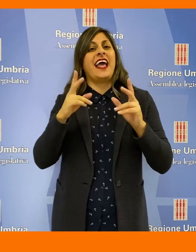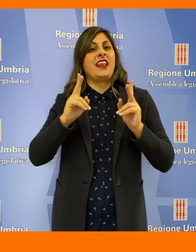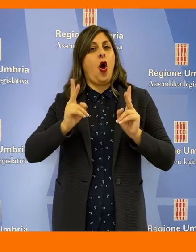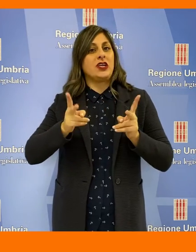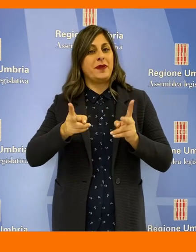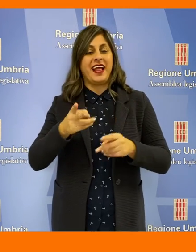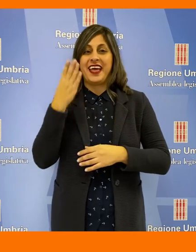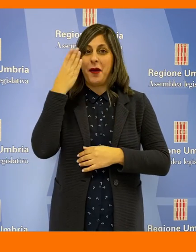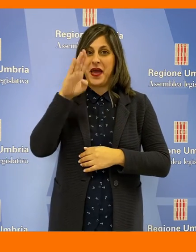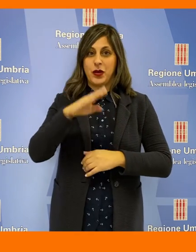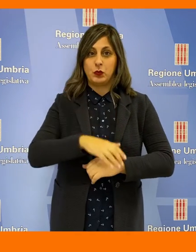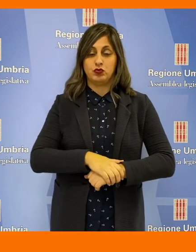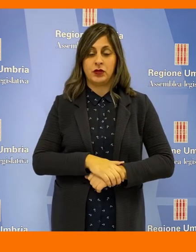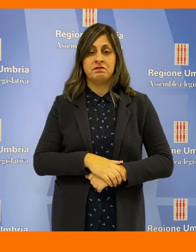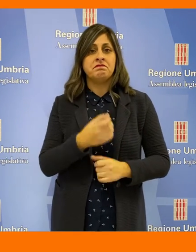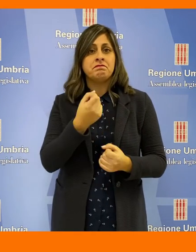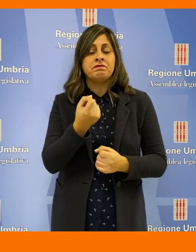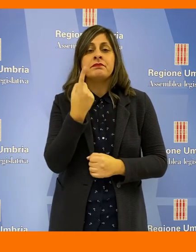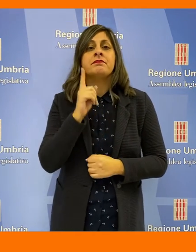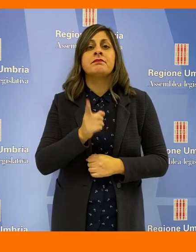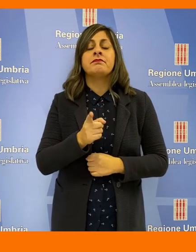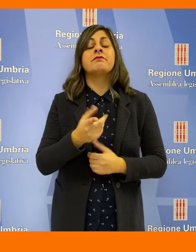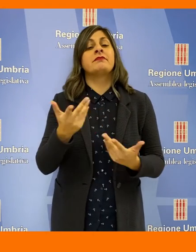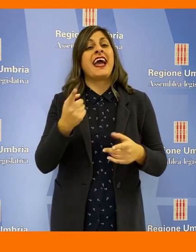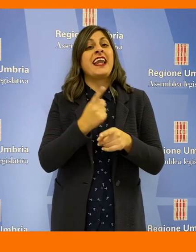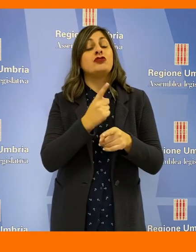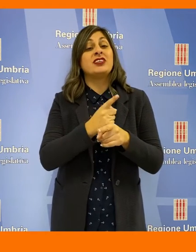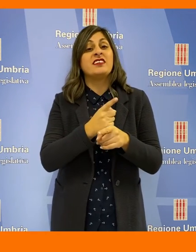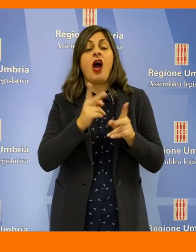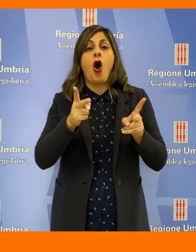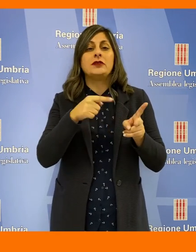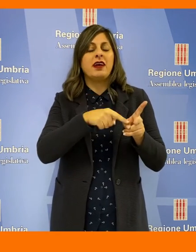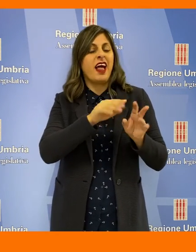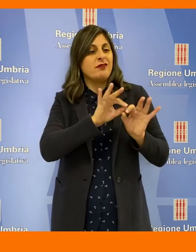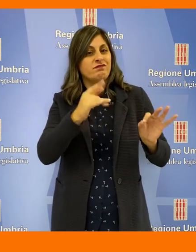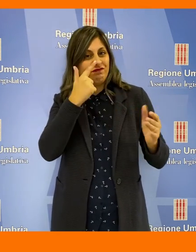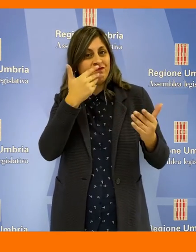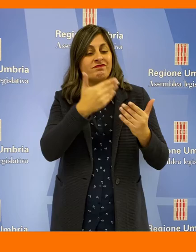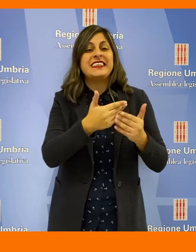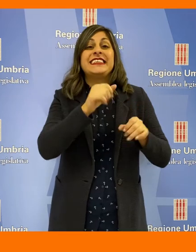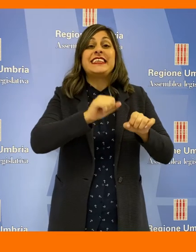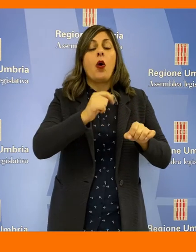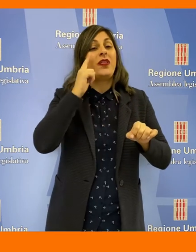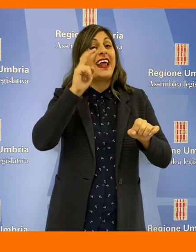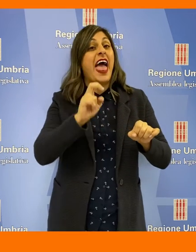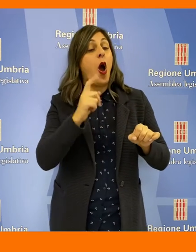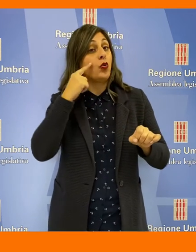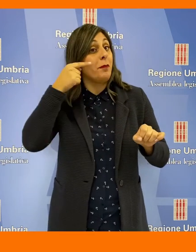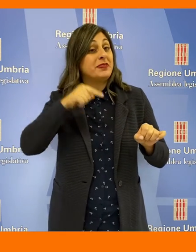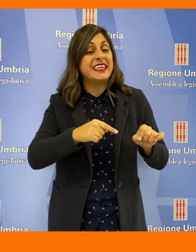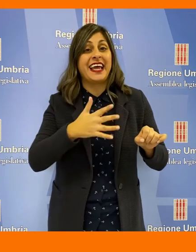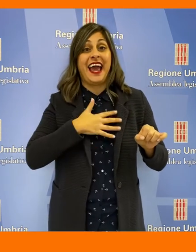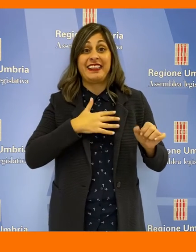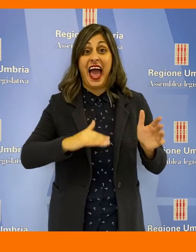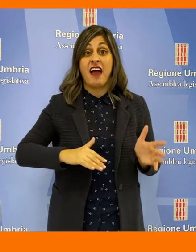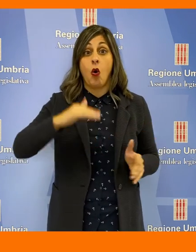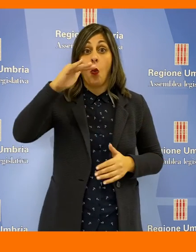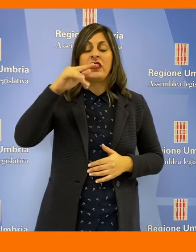ospedaliera di Perugia. Emersa la necessità di presidi ospedalieri per la salute neuropsichica in età evolutiva che deve includere